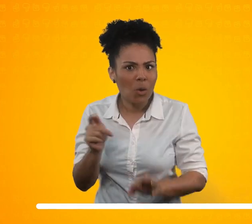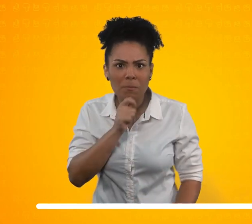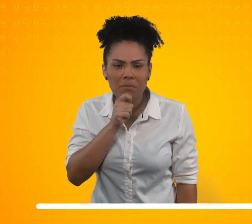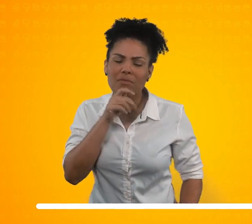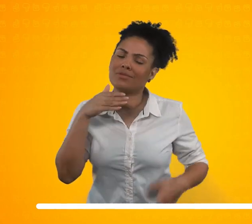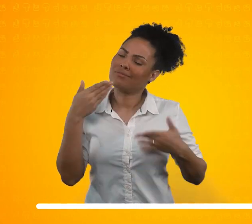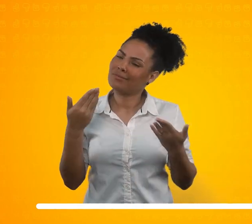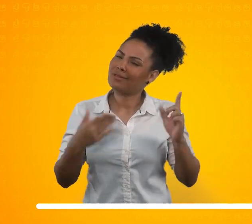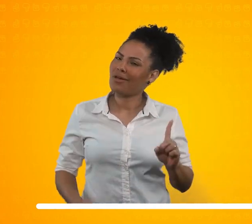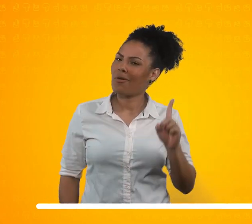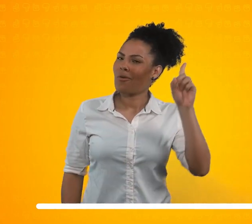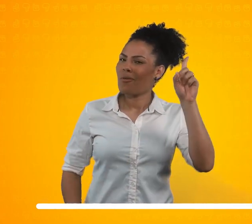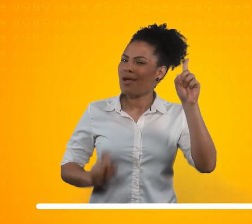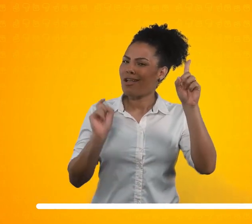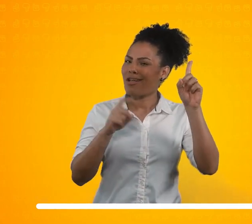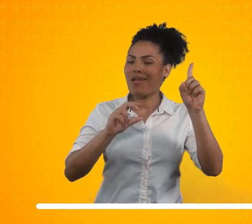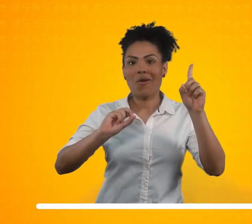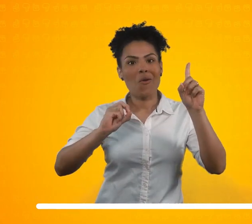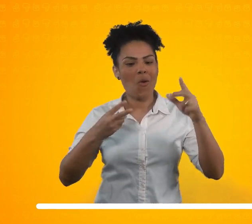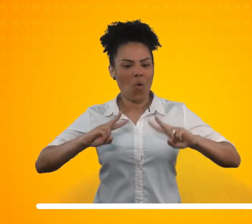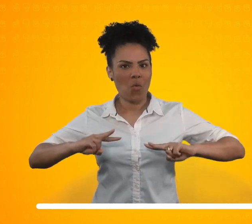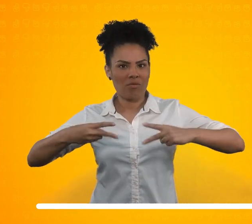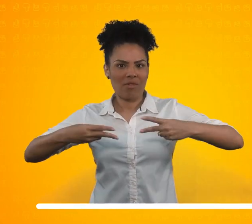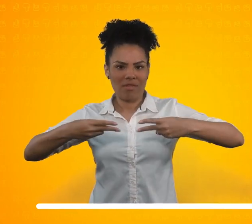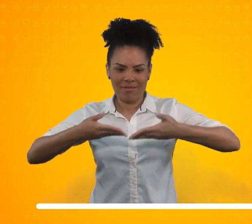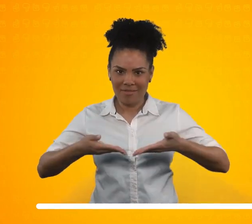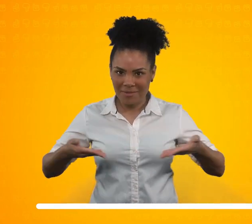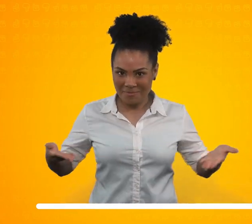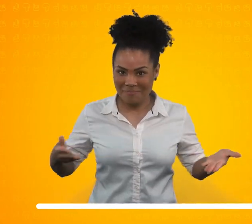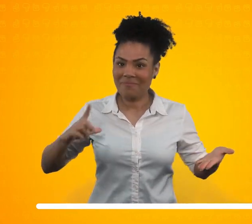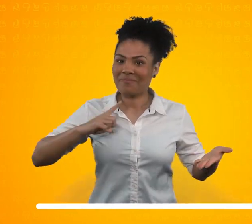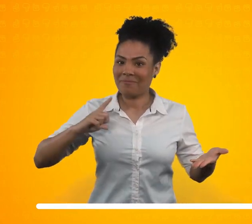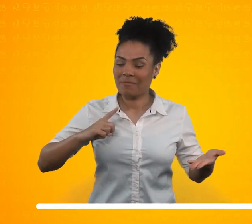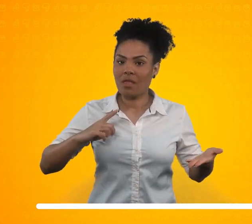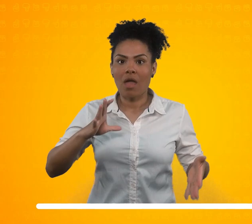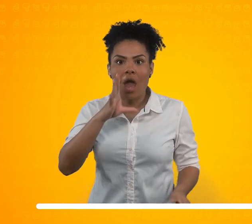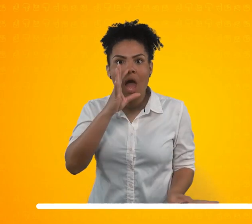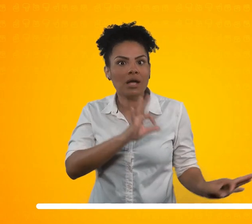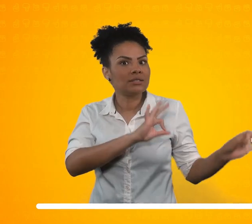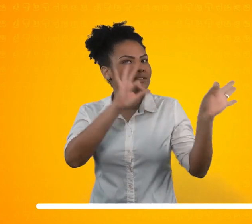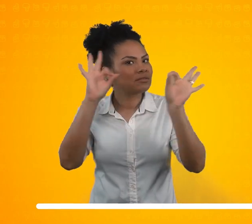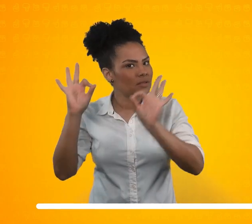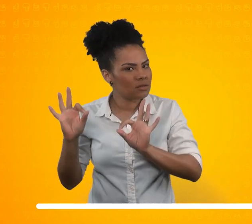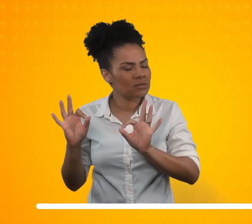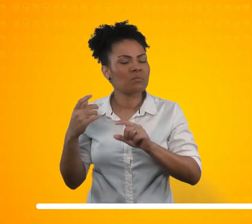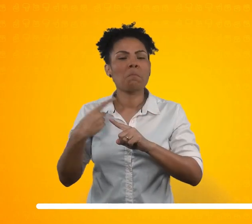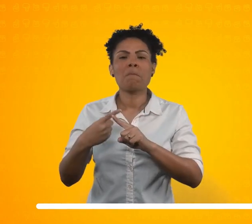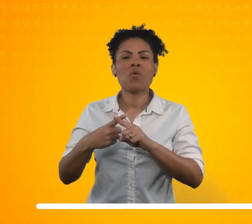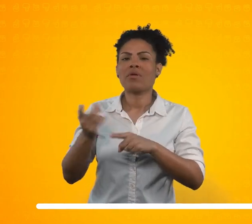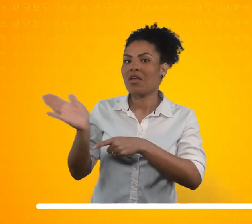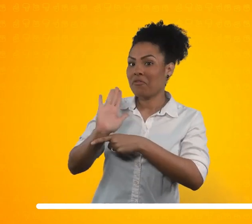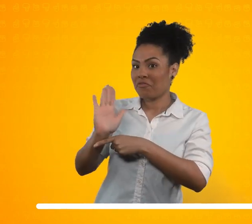link que a gente colocou aqui na descrição e assista, porque lá eu explico para vocês as diferenças